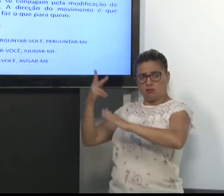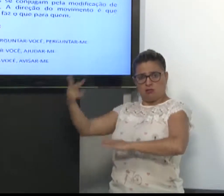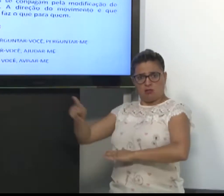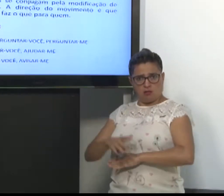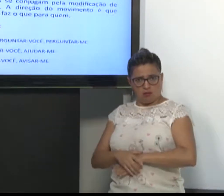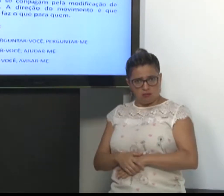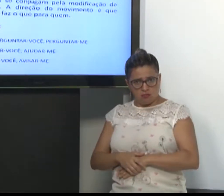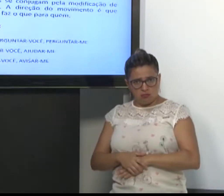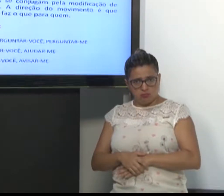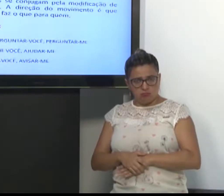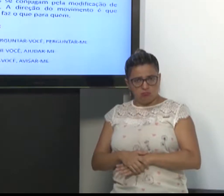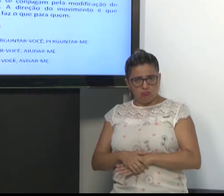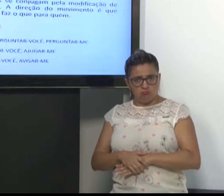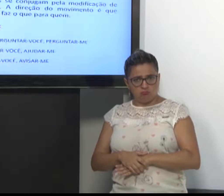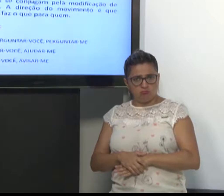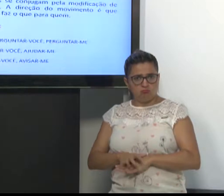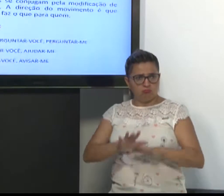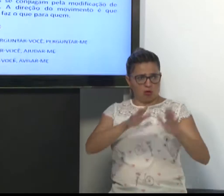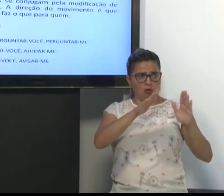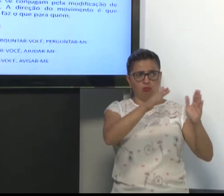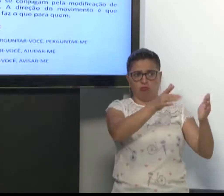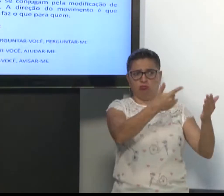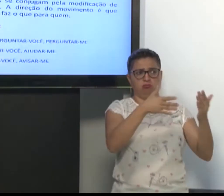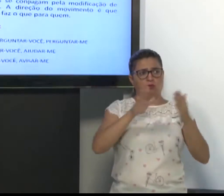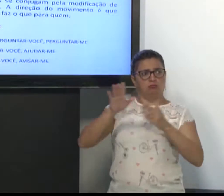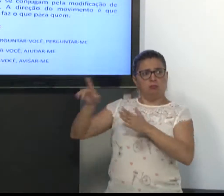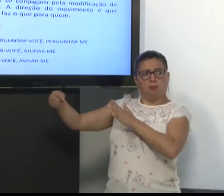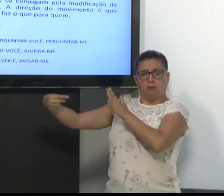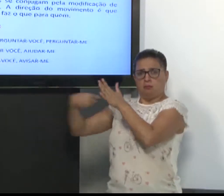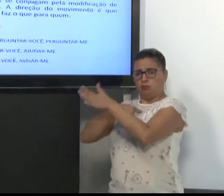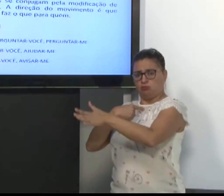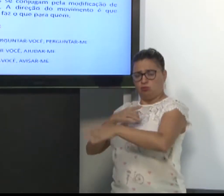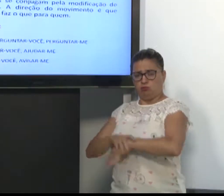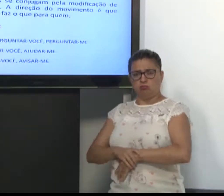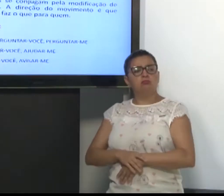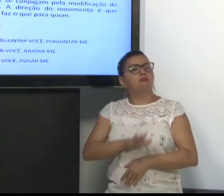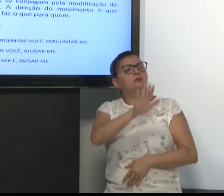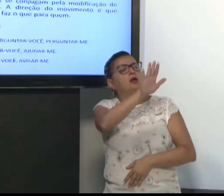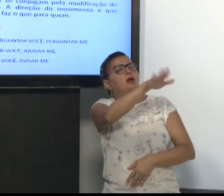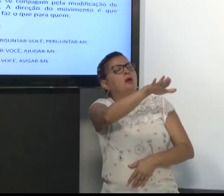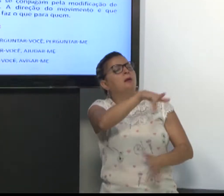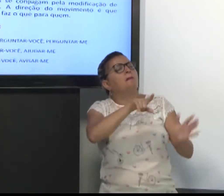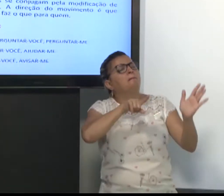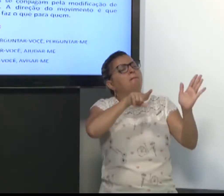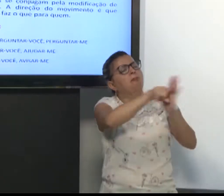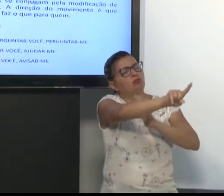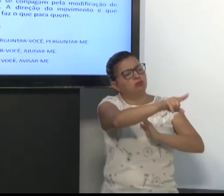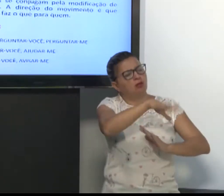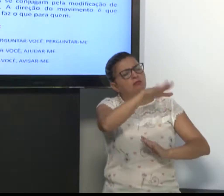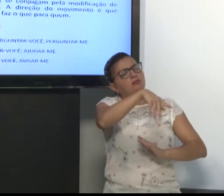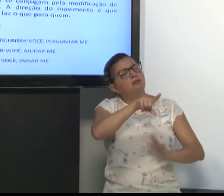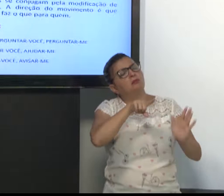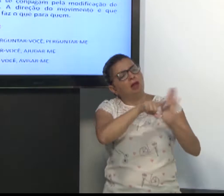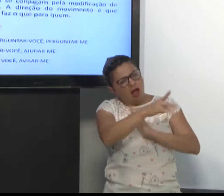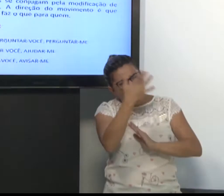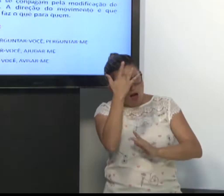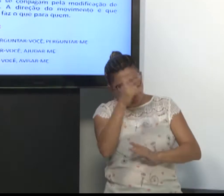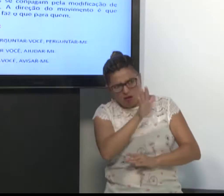se amanhã eu vou na casa dele. Então, eu direcionei. Ele me perguntou. Olha, deixa eu te